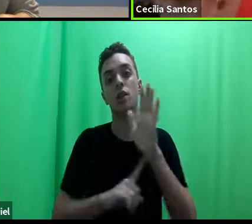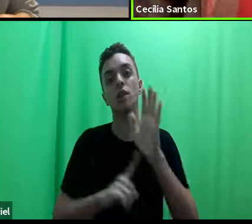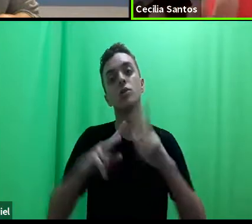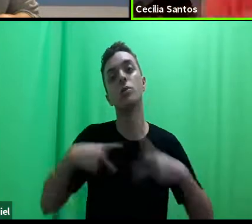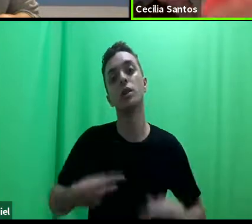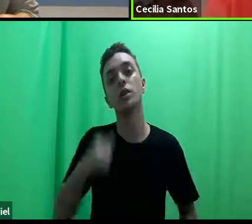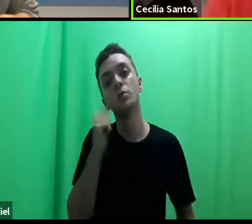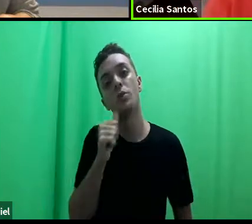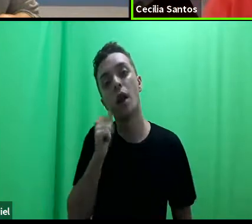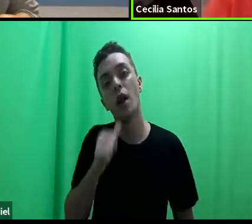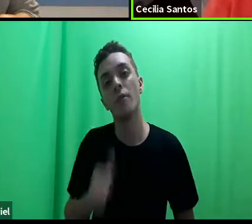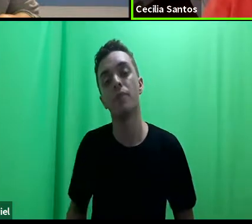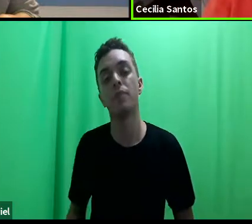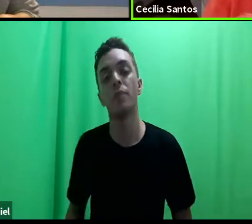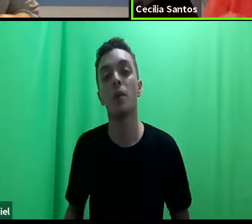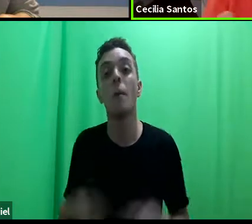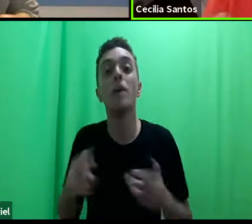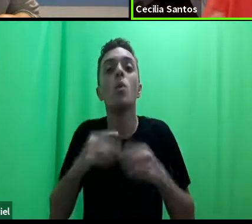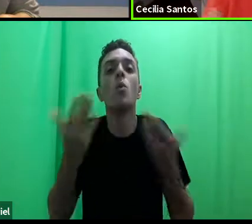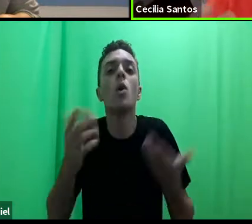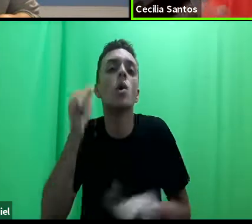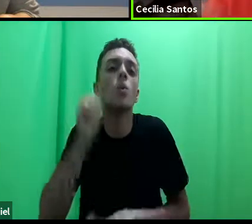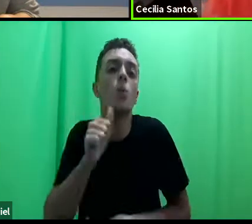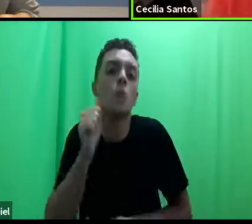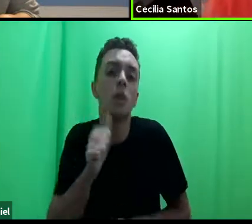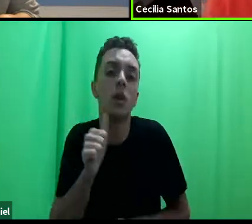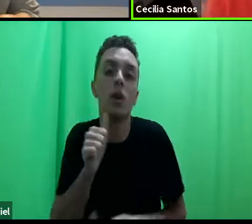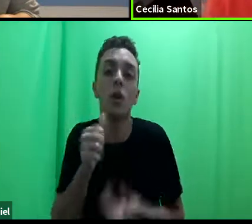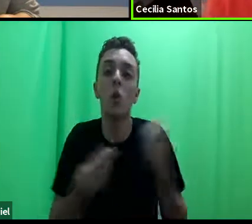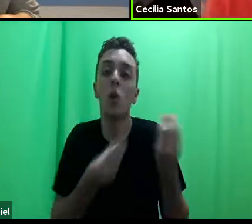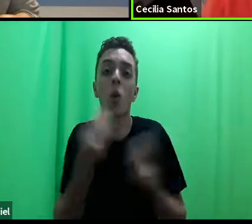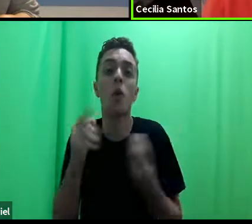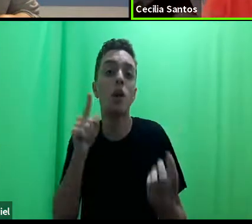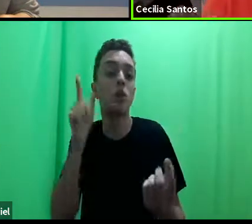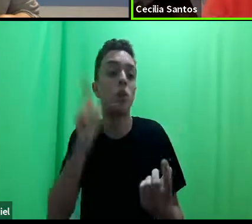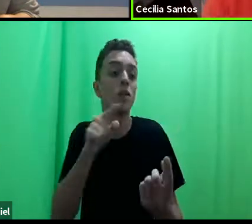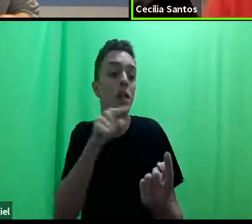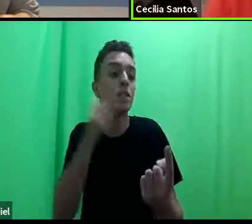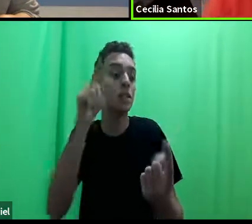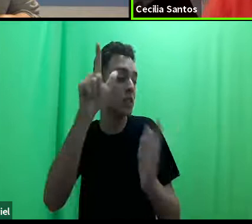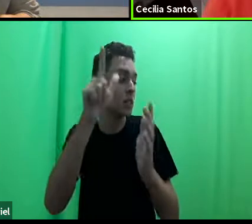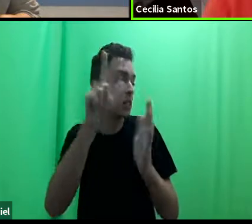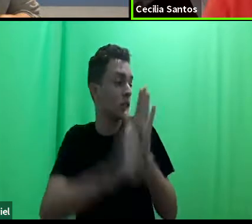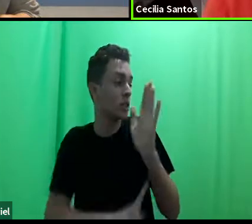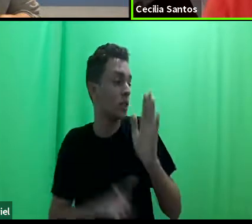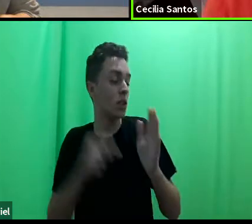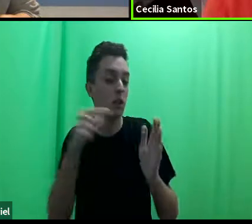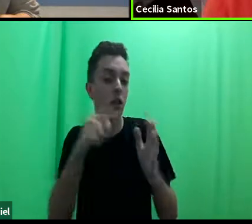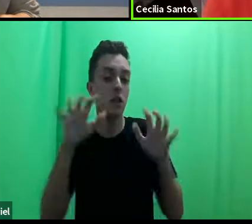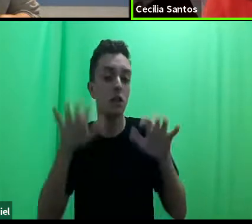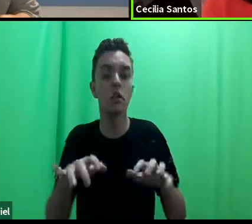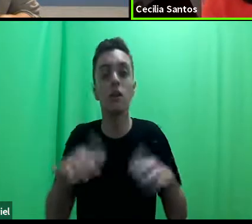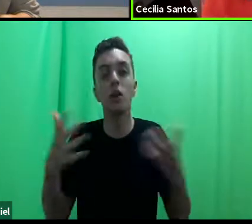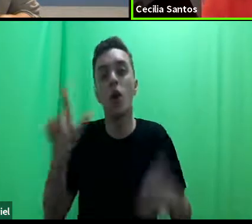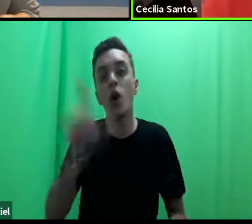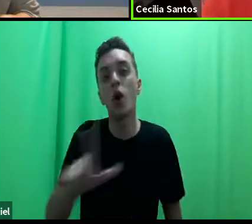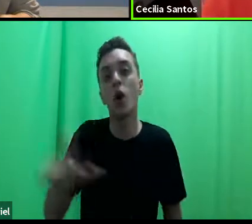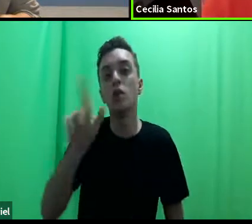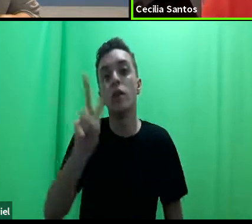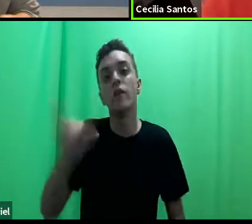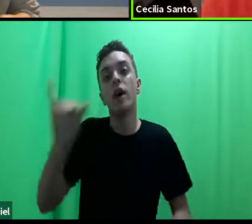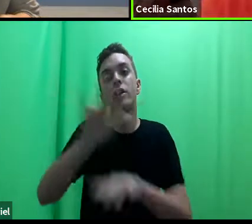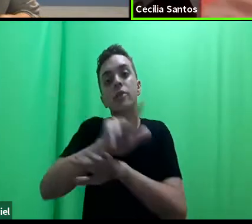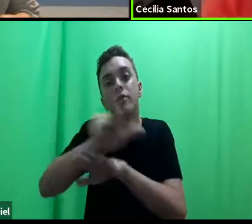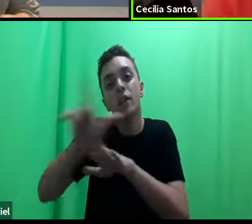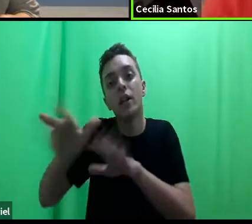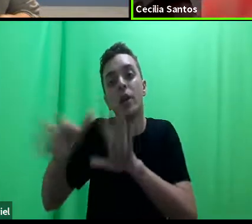quem são as mulheres? Como é que se concebem esses direitos? Então, claro que vai variar de contexto